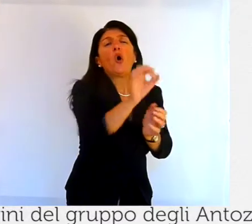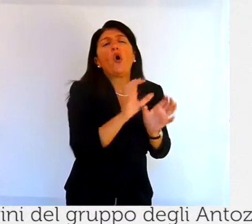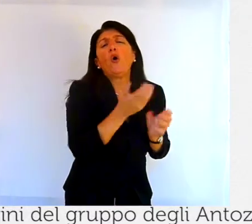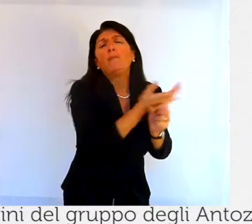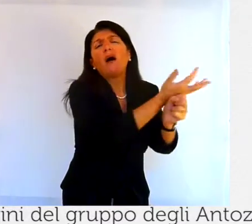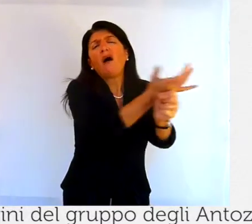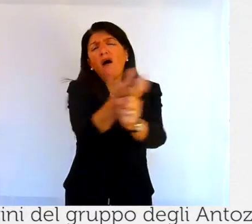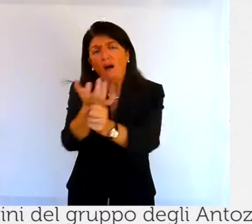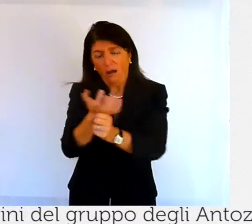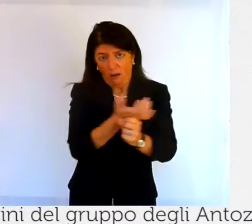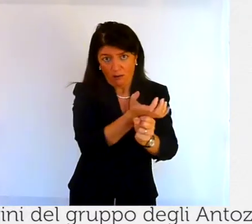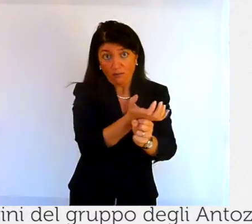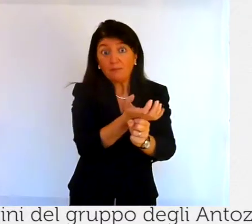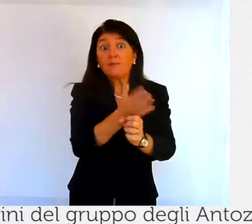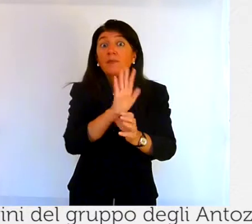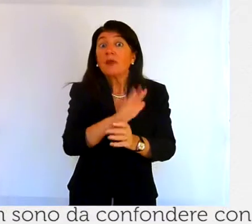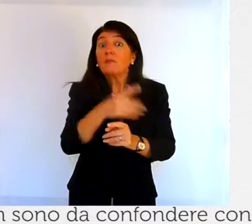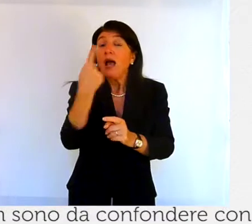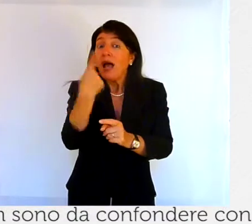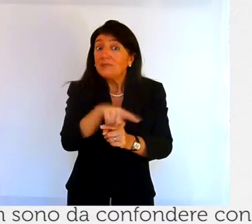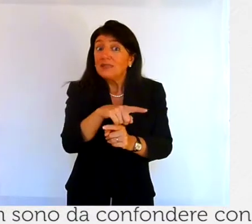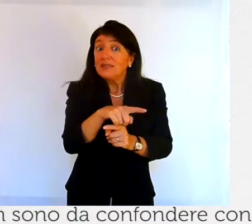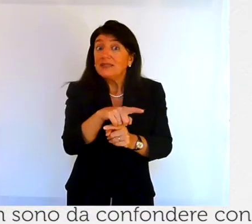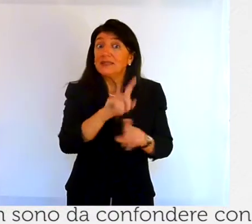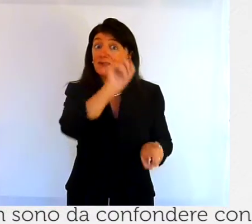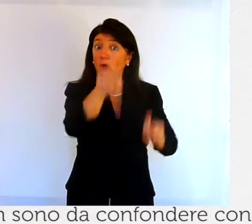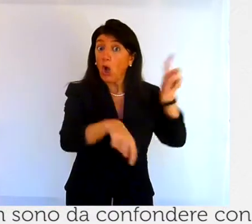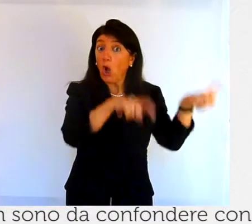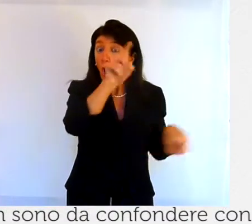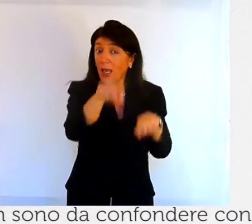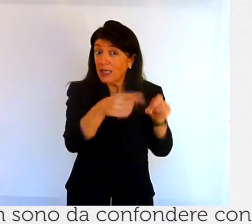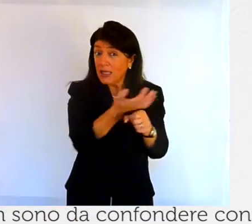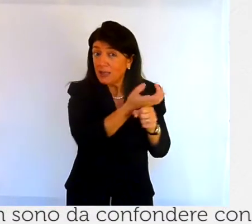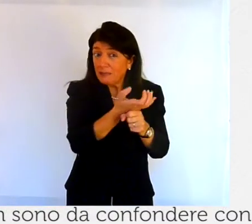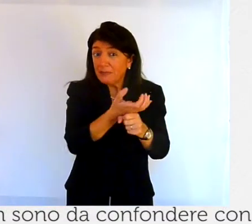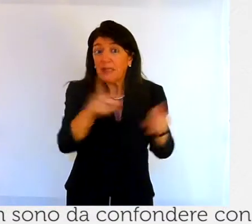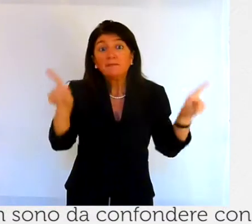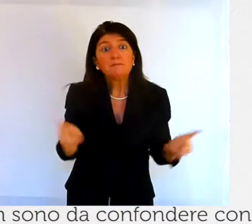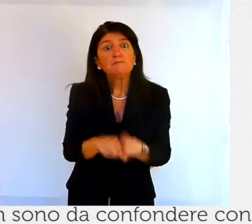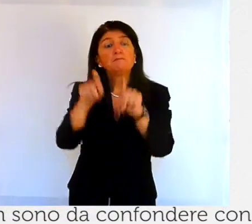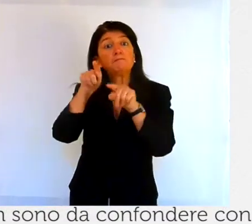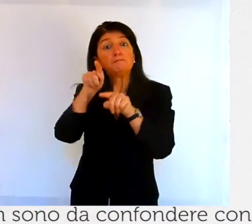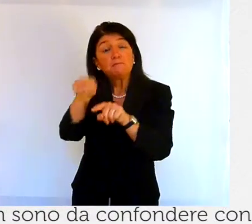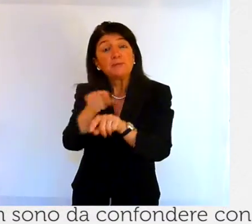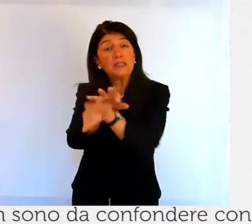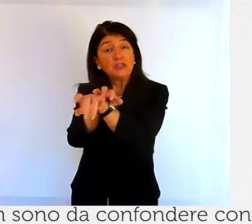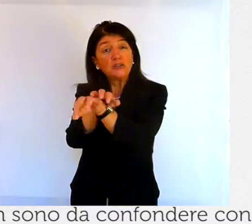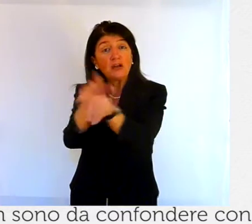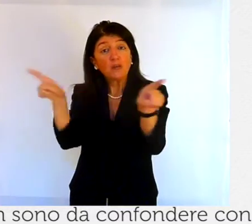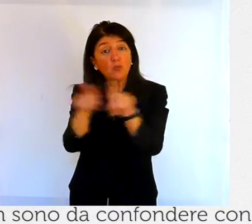i polipi non sono da confondere con i polpi che sono molluschi